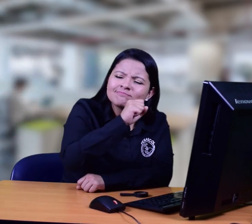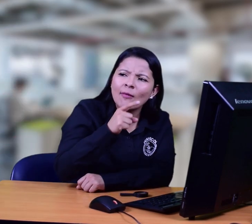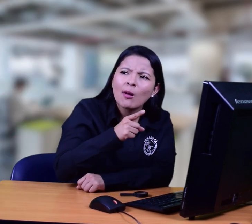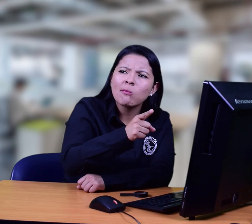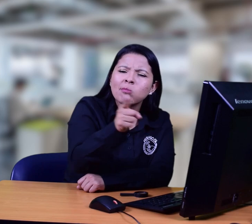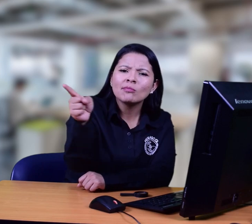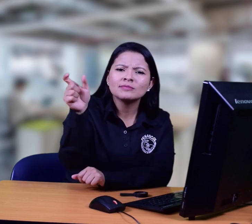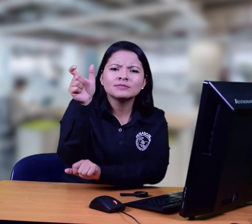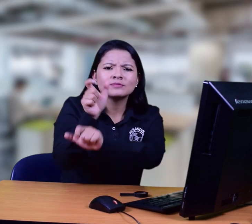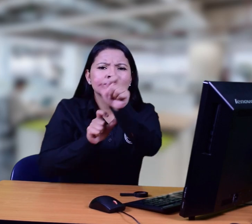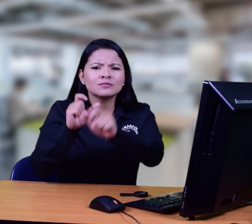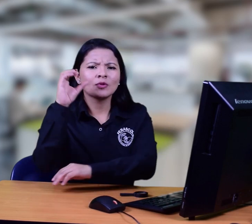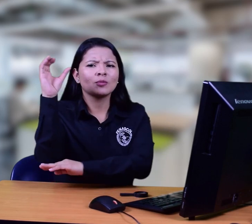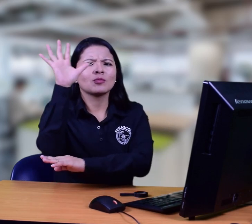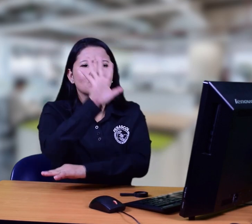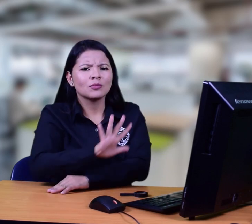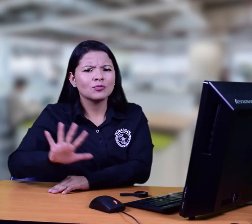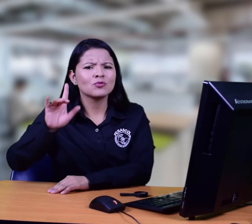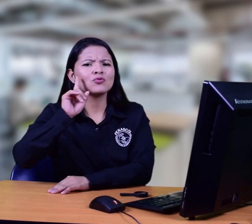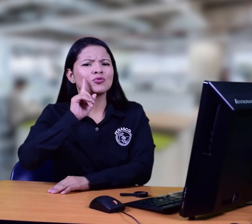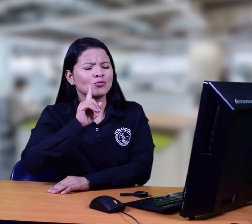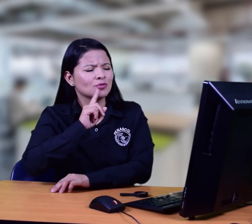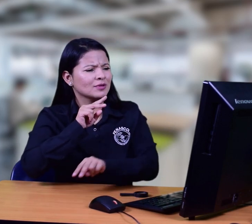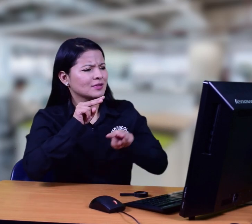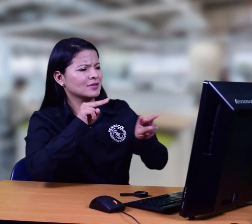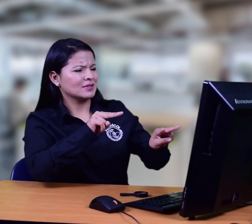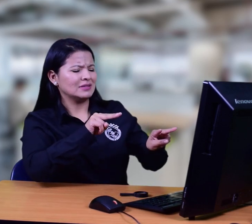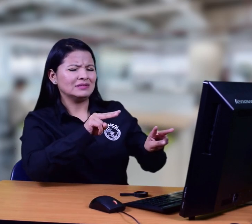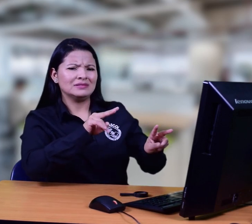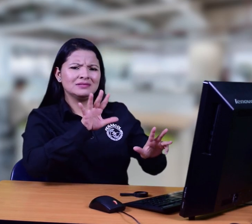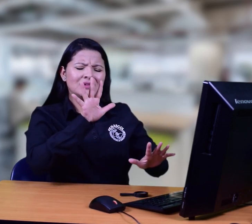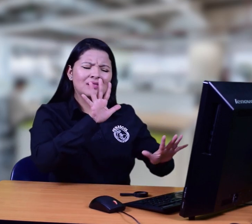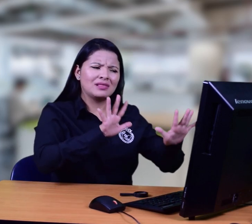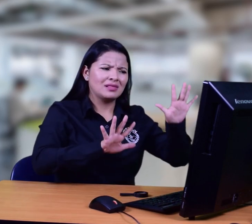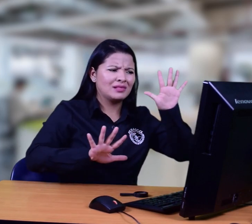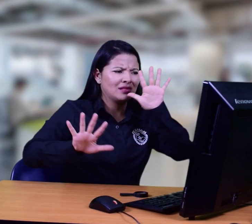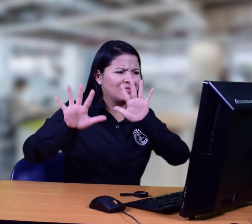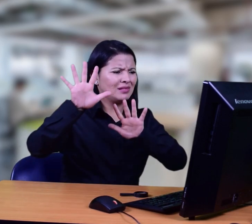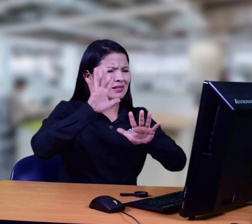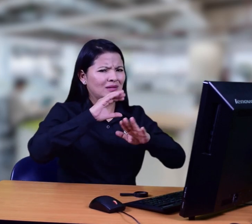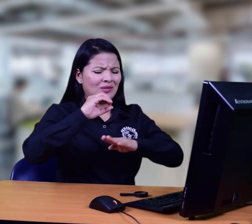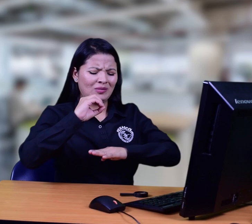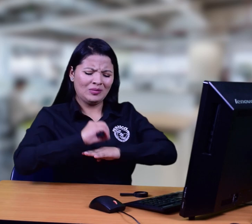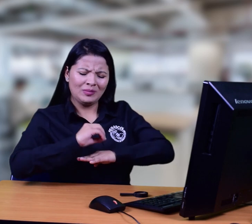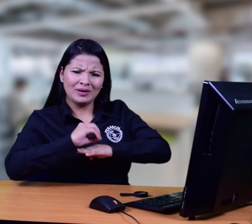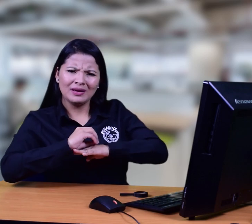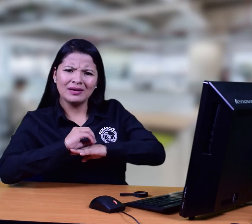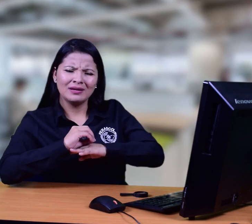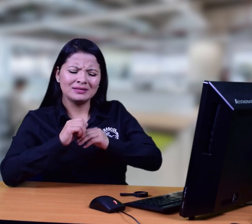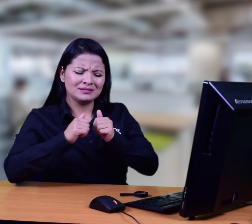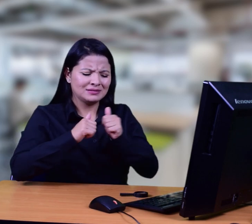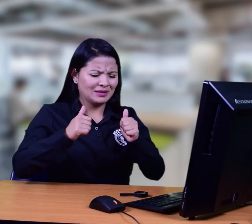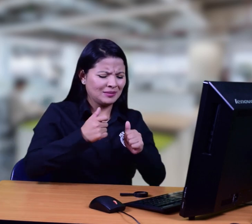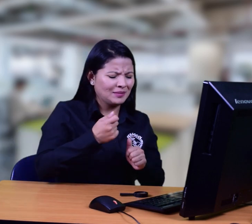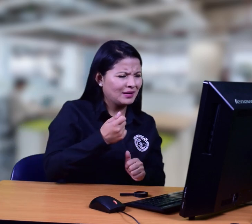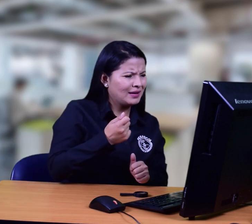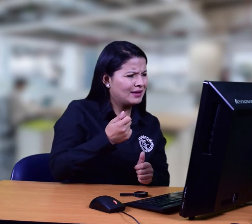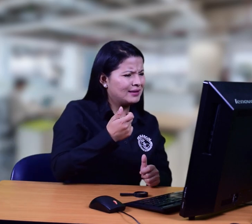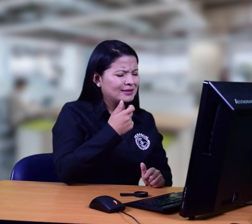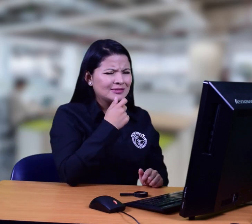Viendo las respuestas que nos dan, nos damos cuenta que para las personas sordas este tema es confuso. ¿Qué